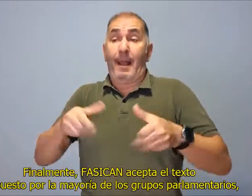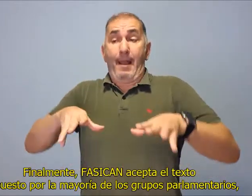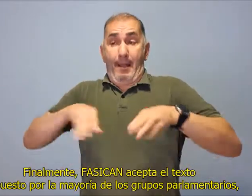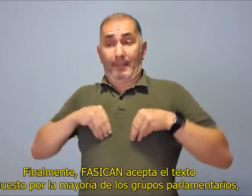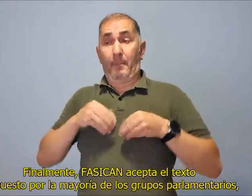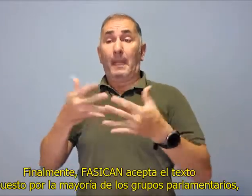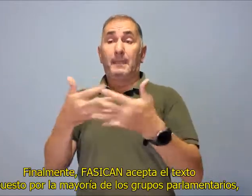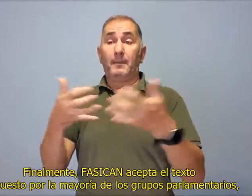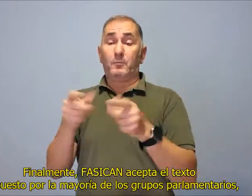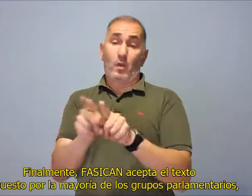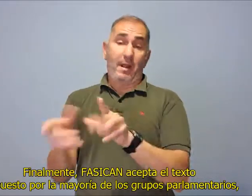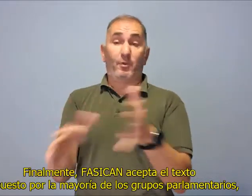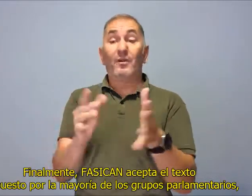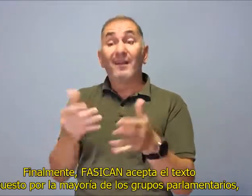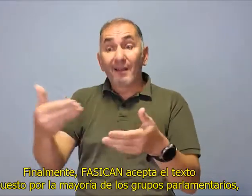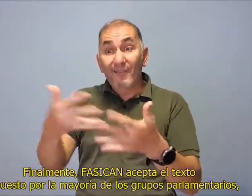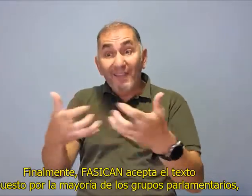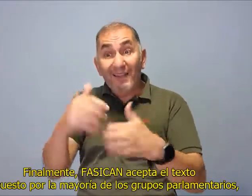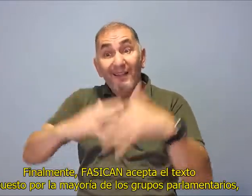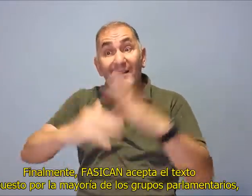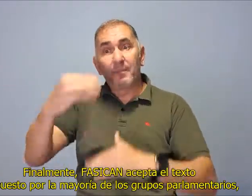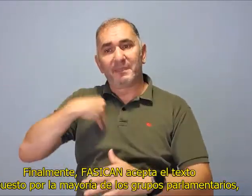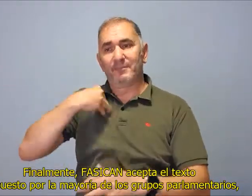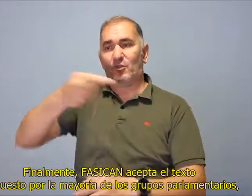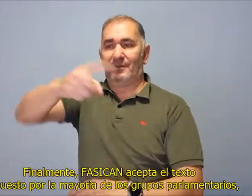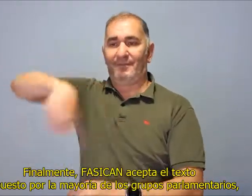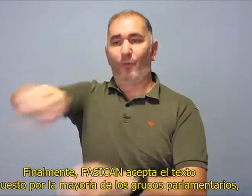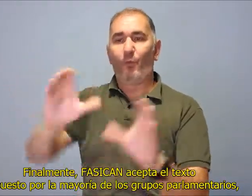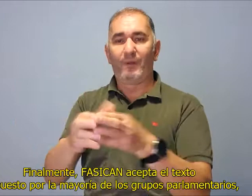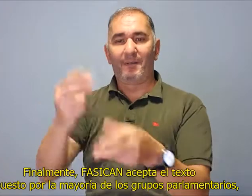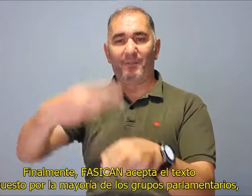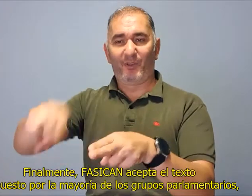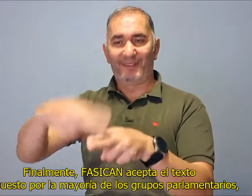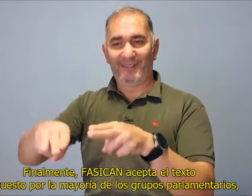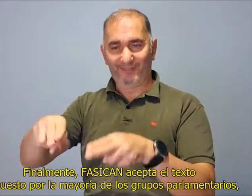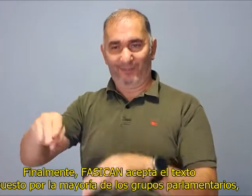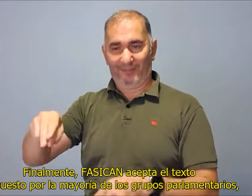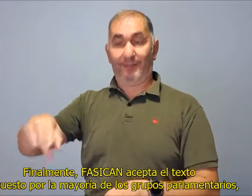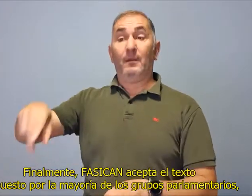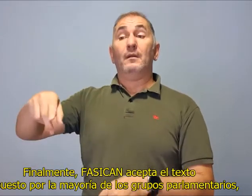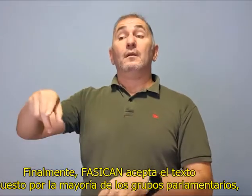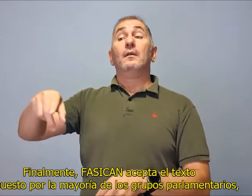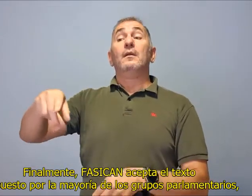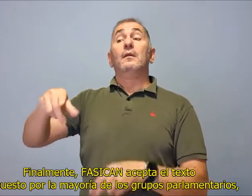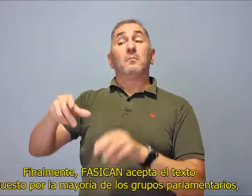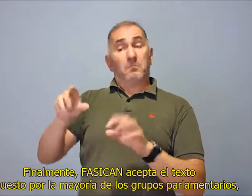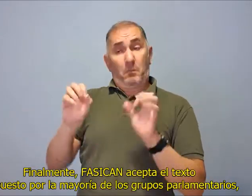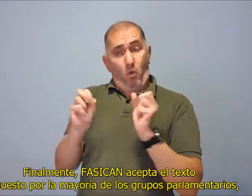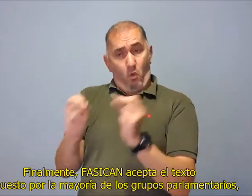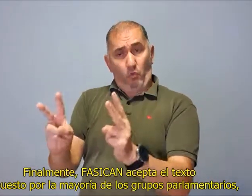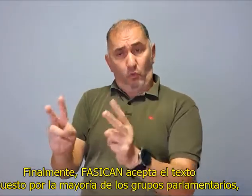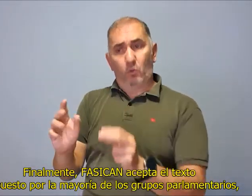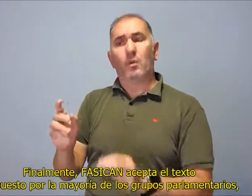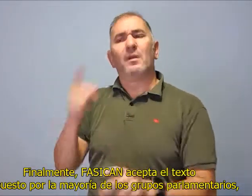FASICAN acepta el texto propuesto por la mayoría de los grupos parlamentarios